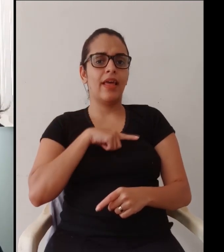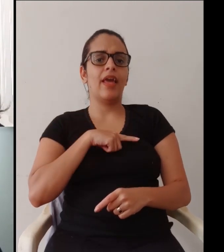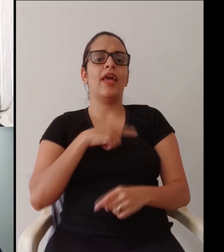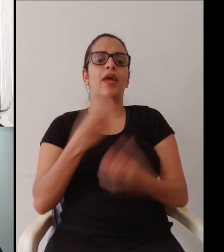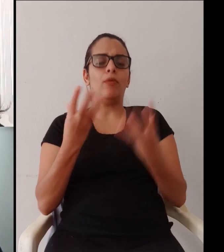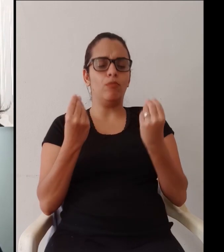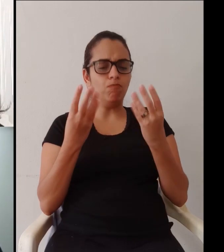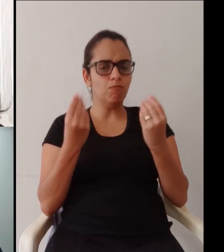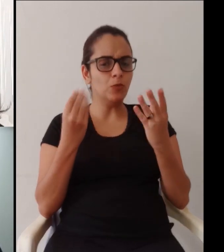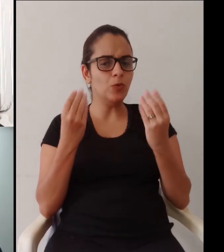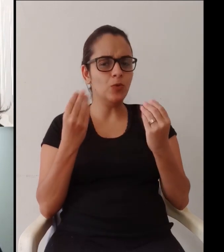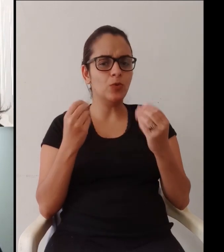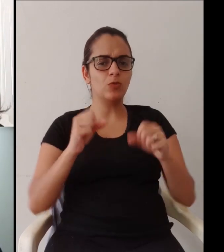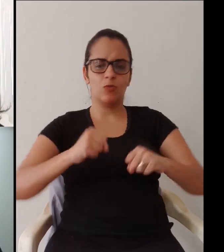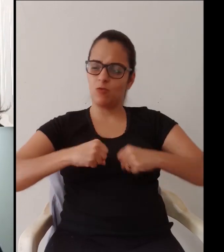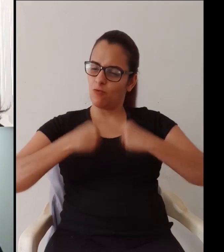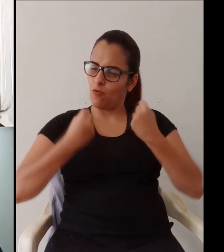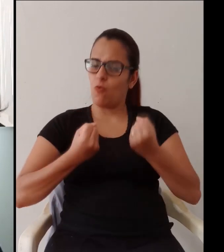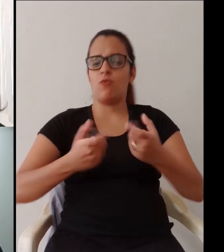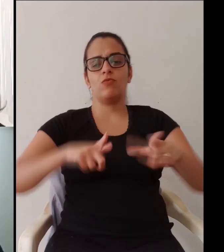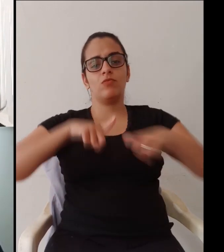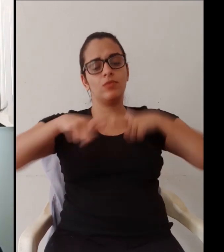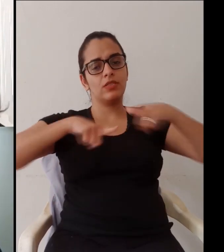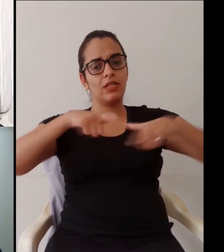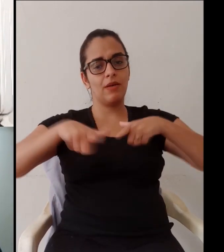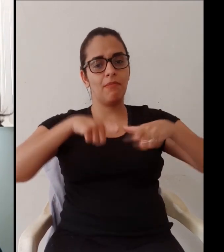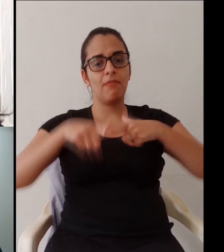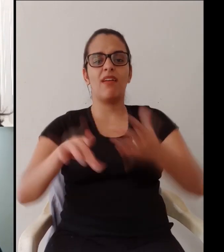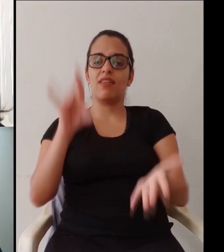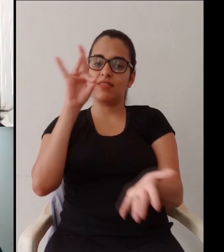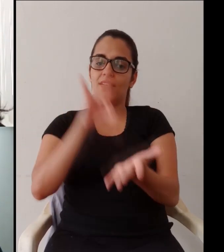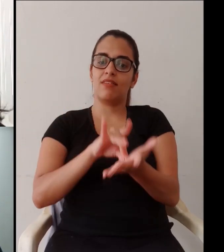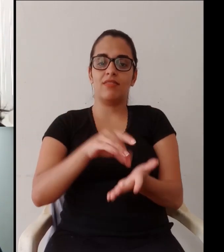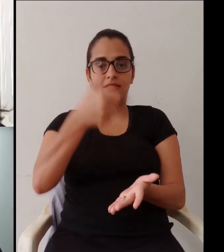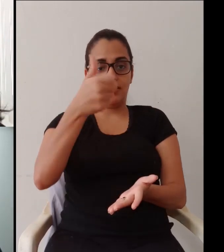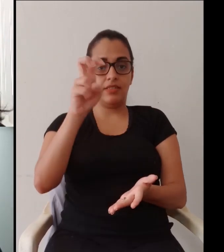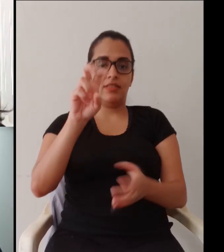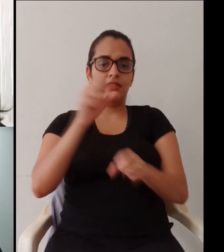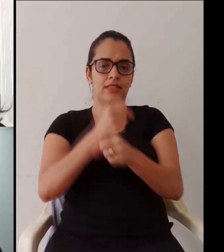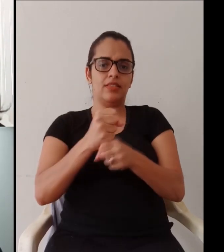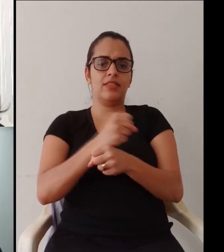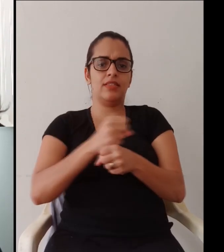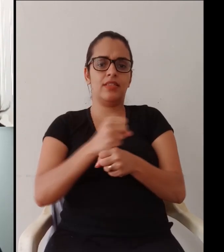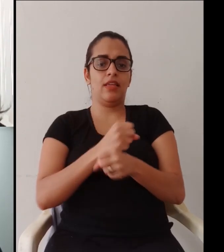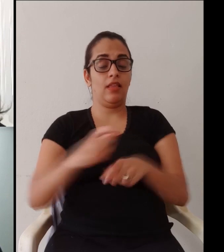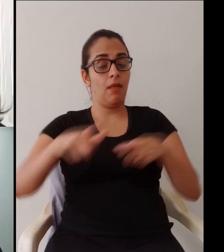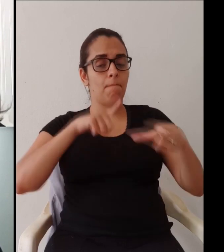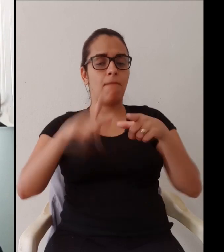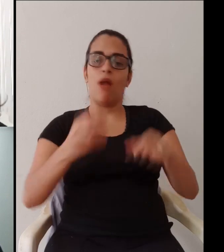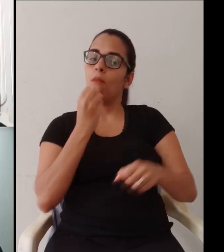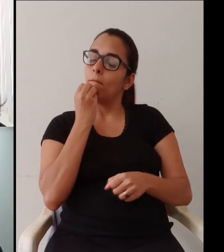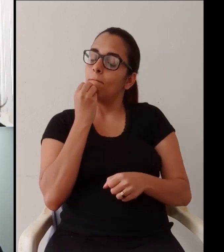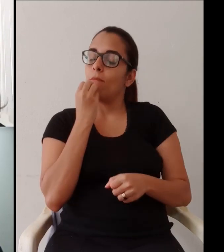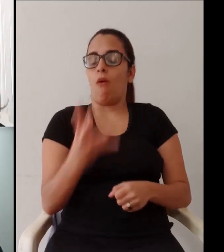abraçar EAD no Instituto, mas só para as pessoas entenderem que a gente tem muito, muito chão aí, muito